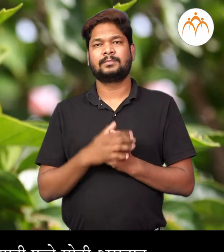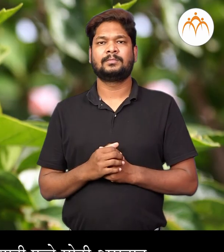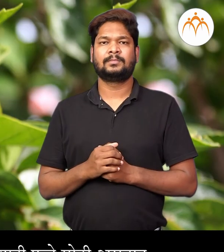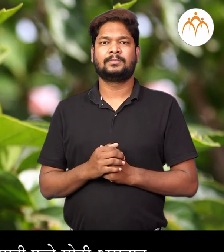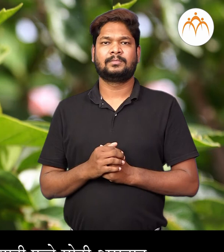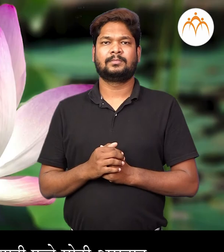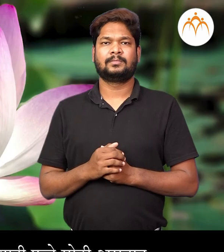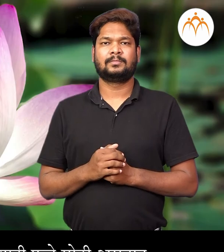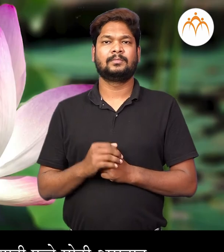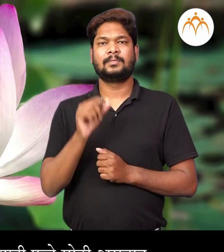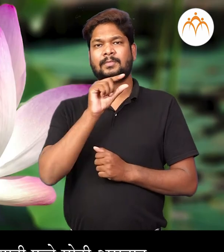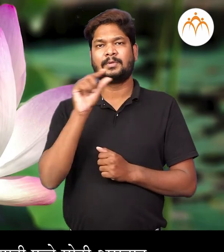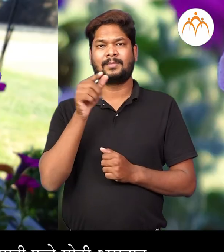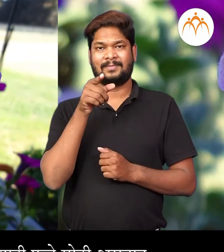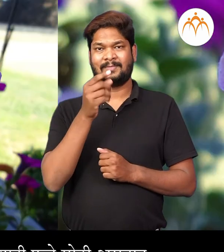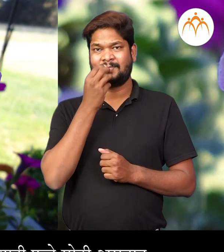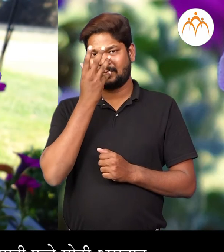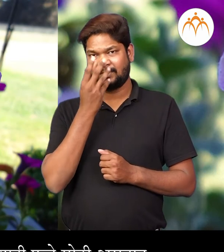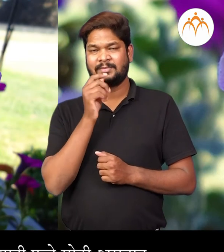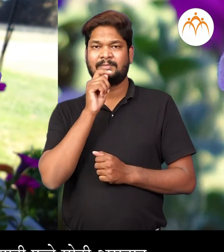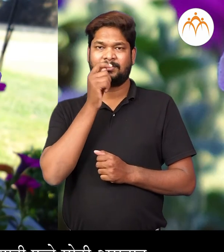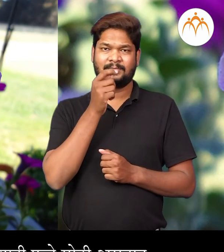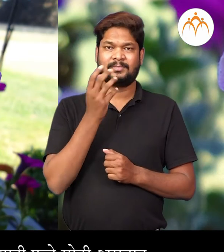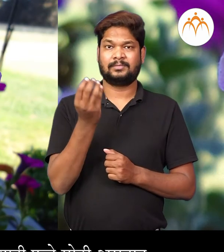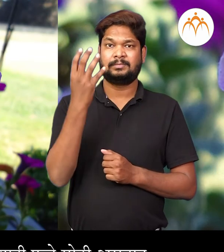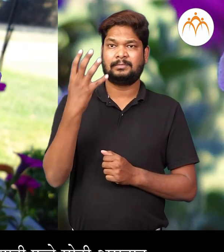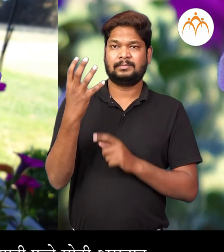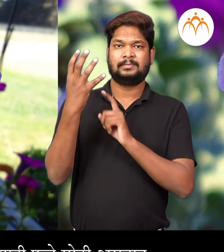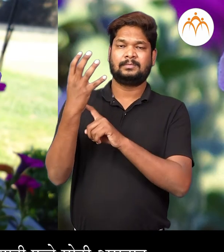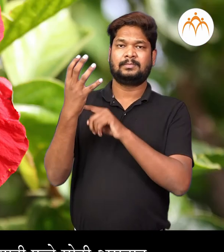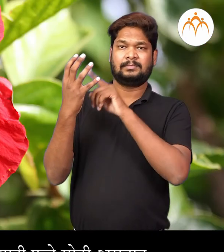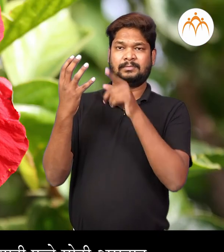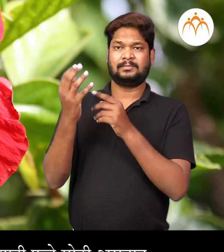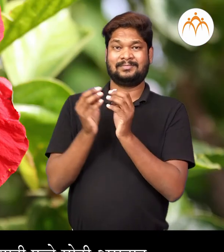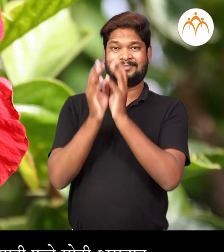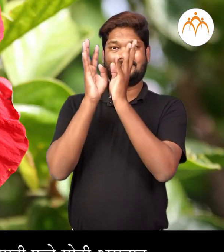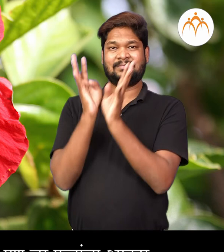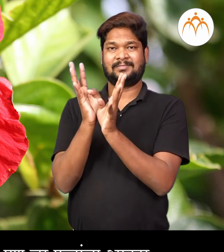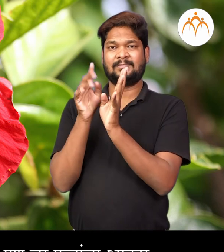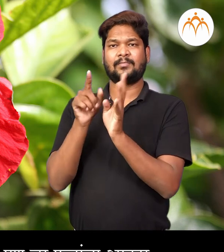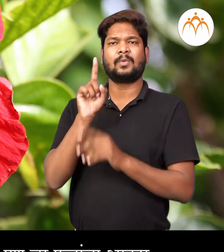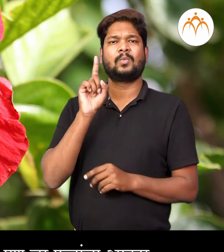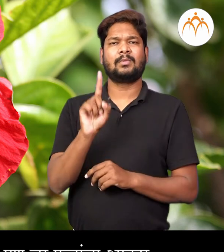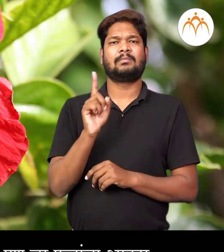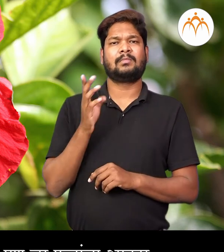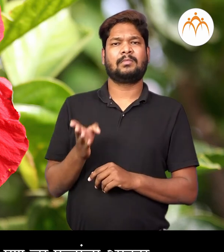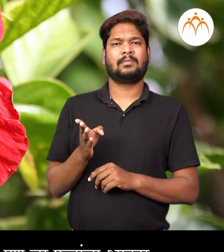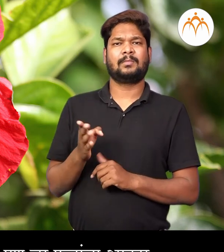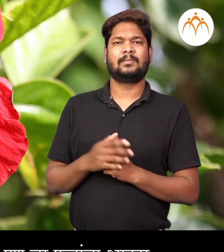जासवंद, कमळ, पेटुनिया इत्यादी फुले मूठी आसतात। आणी एकेकज